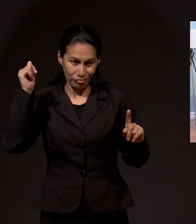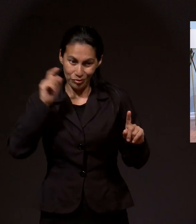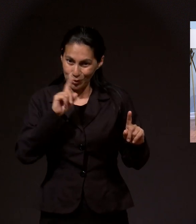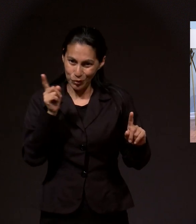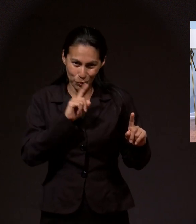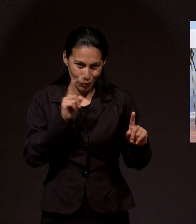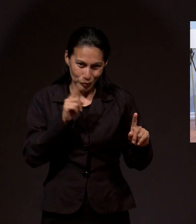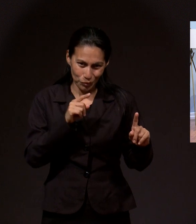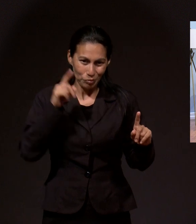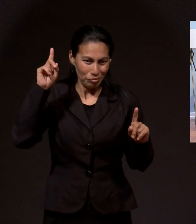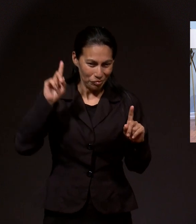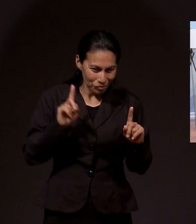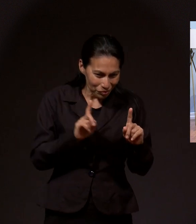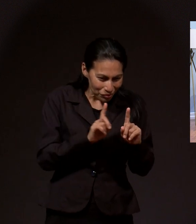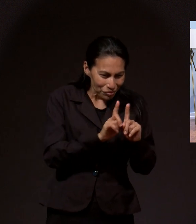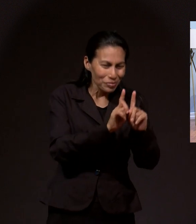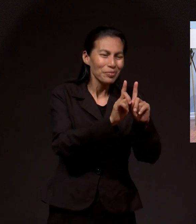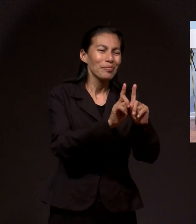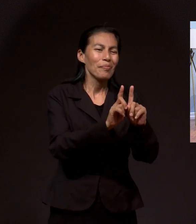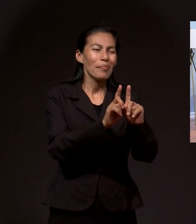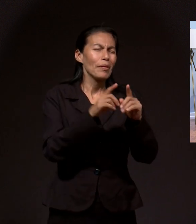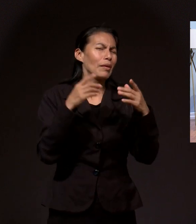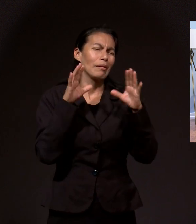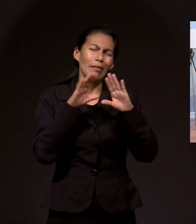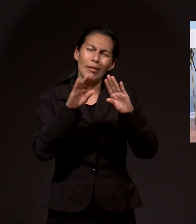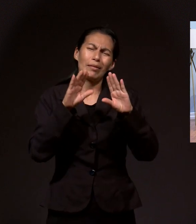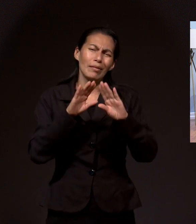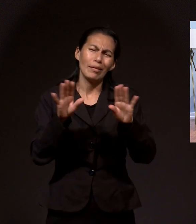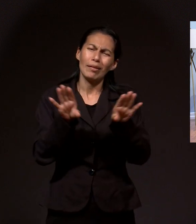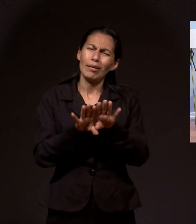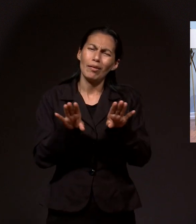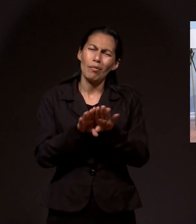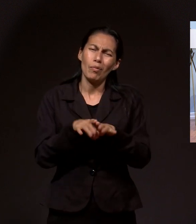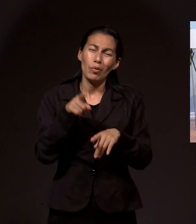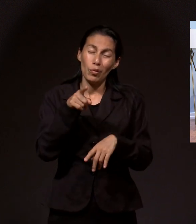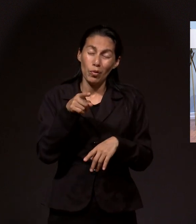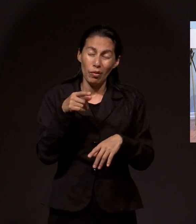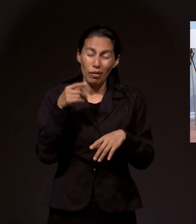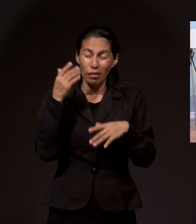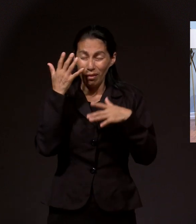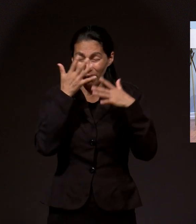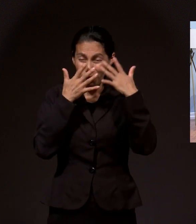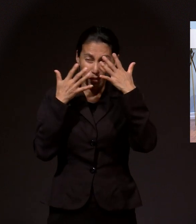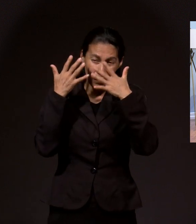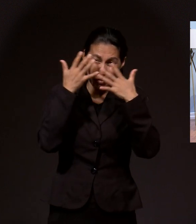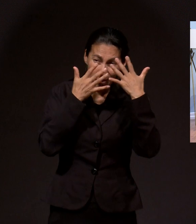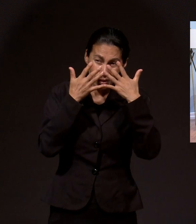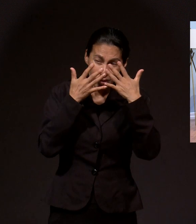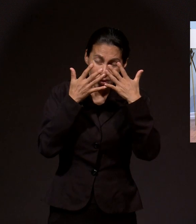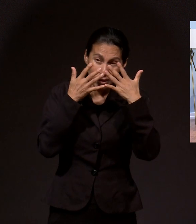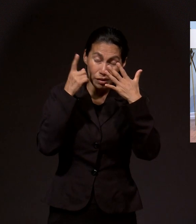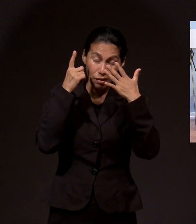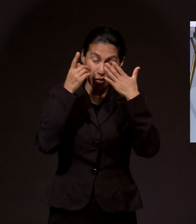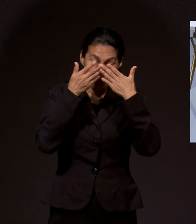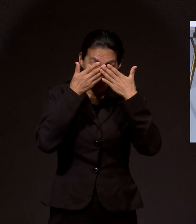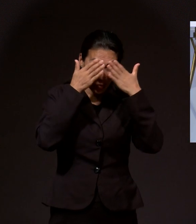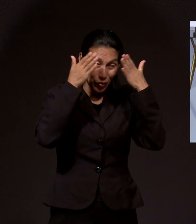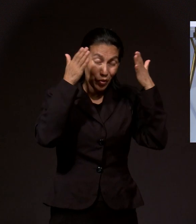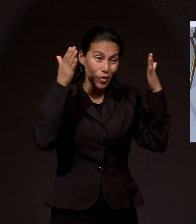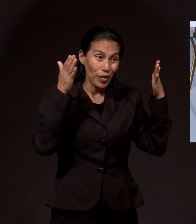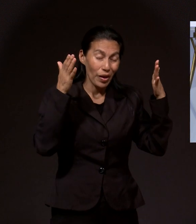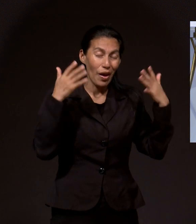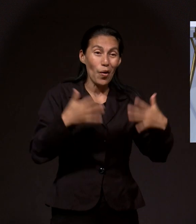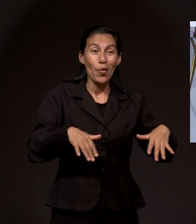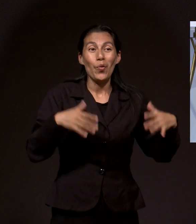esperanza. Y entonces te abre los ojos a posibilidades infinitas donde tú no veías nada. Así es.